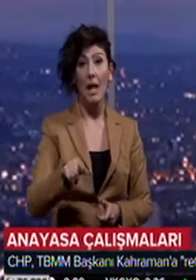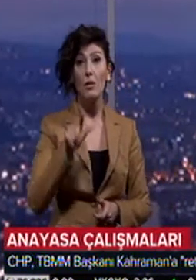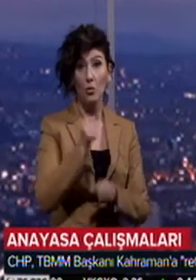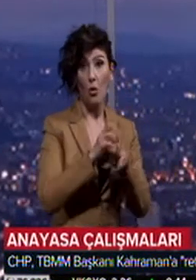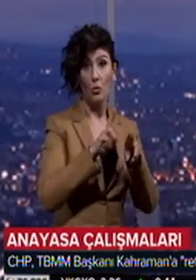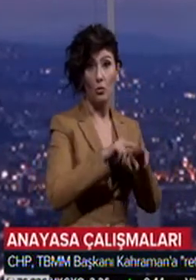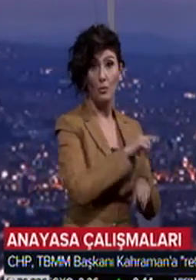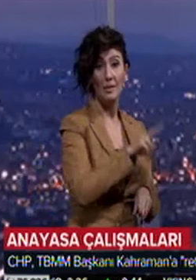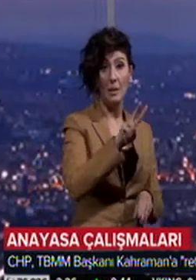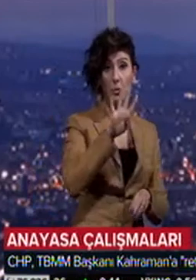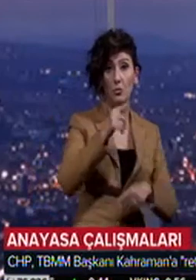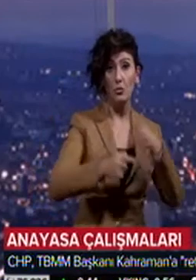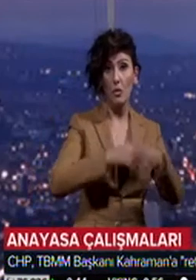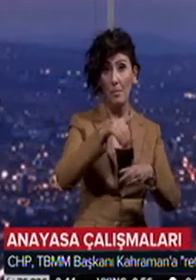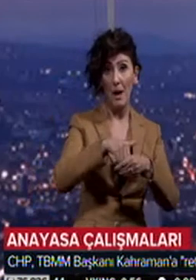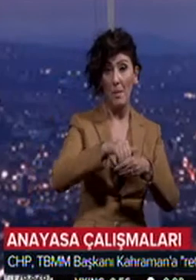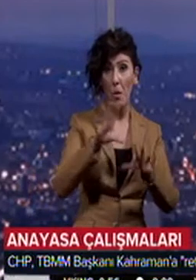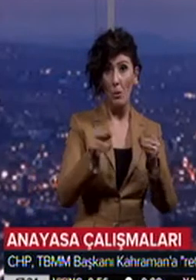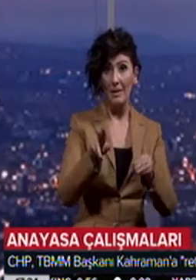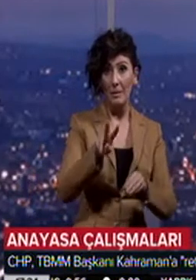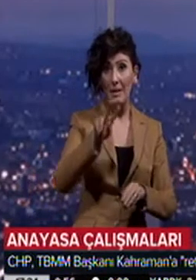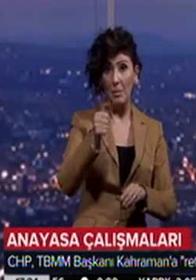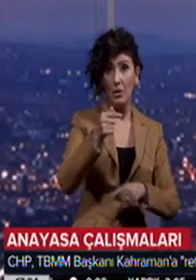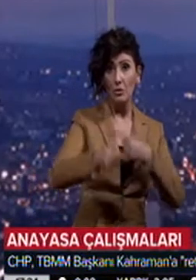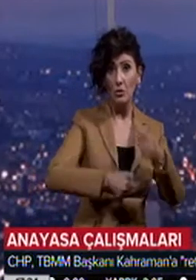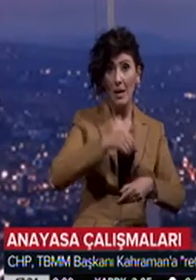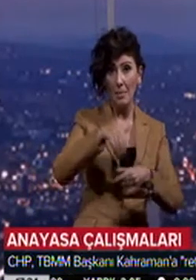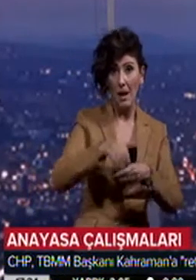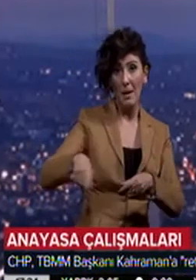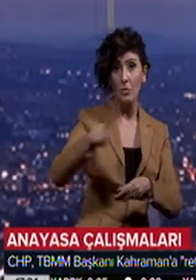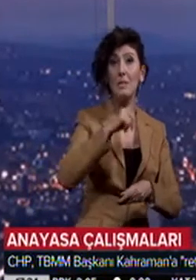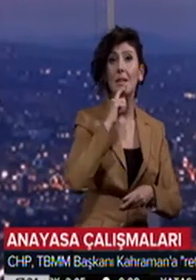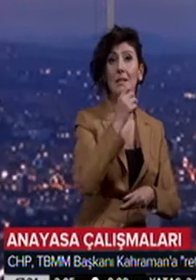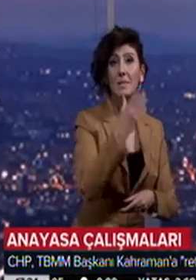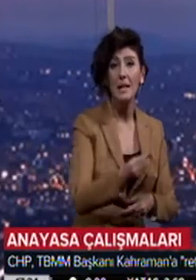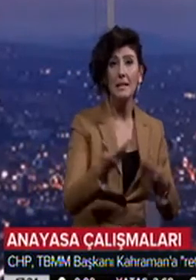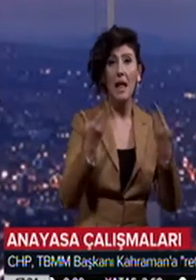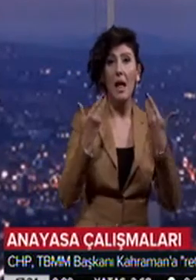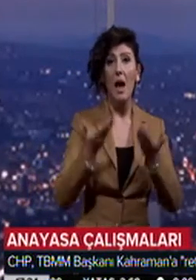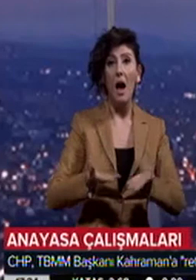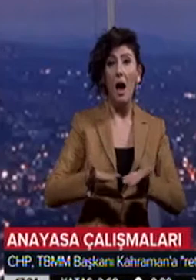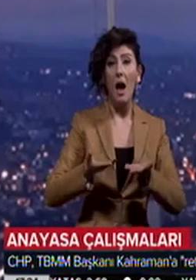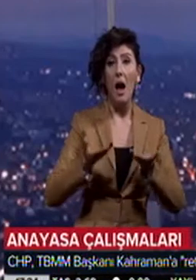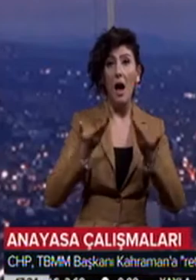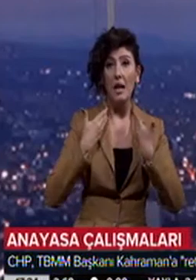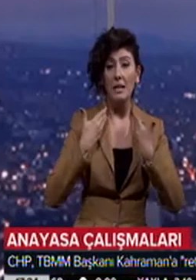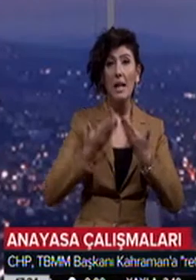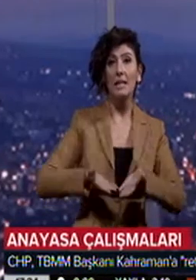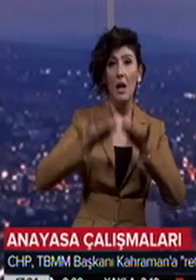Gök, 24. dönem parlamentosunda olduğu gibi, 26. dönem parlamentosunda temsil edilen Adalet ve Kalkınma Partisi